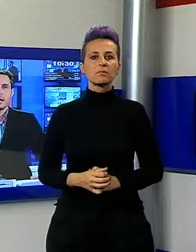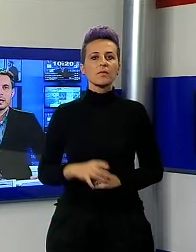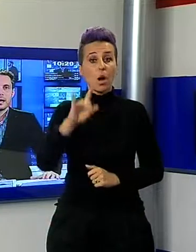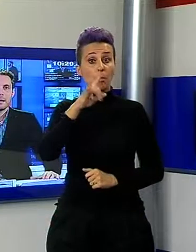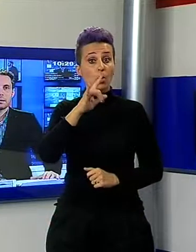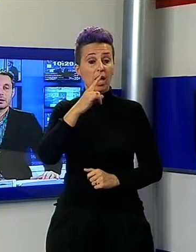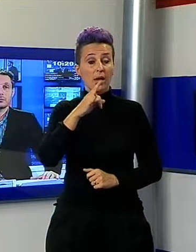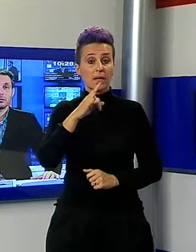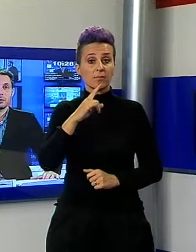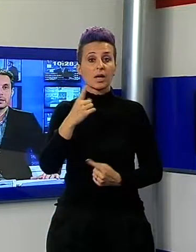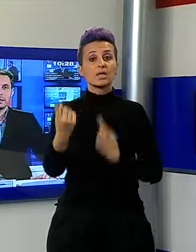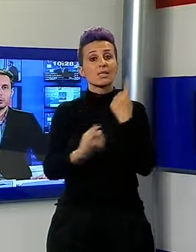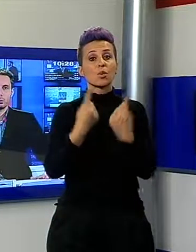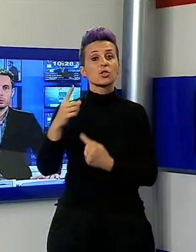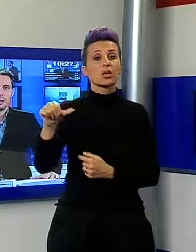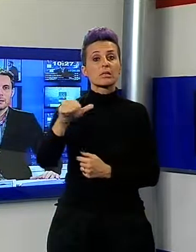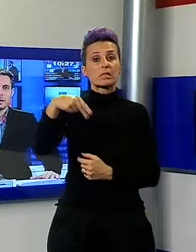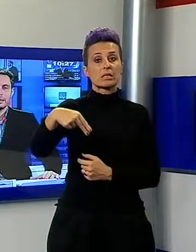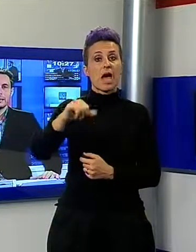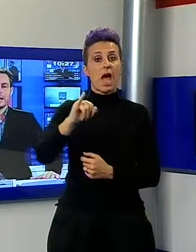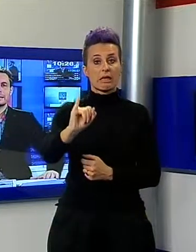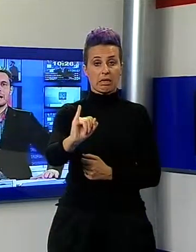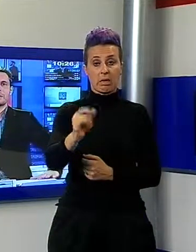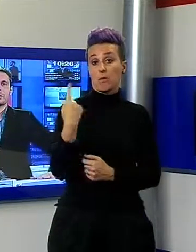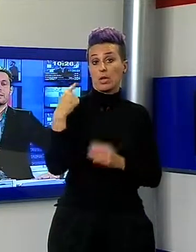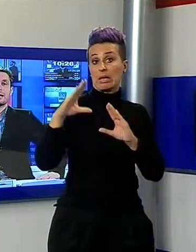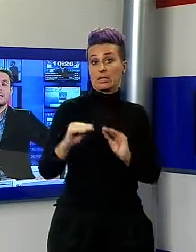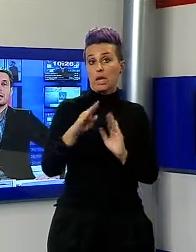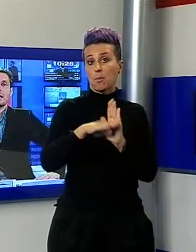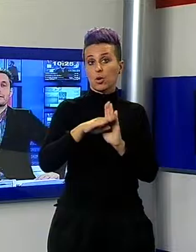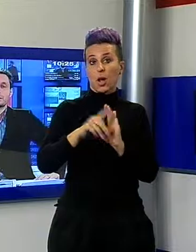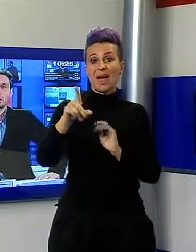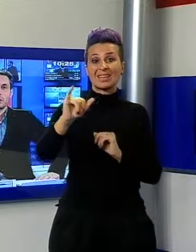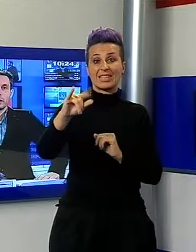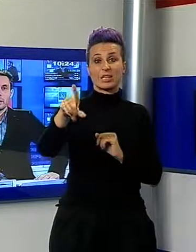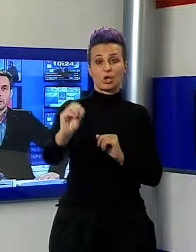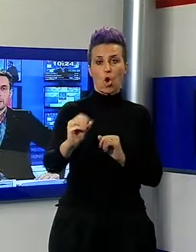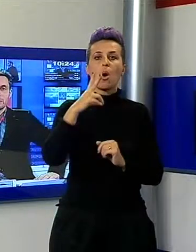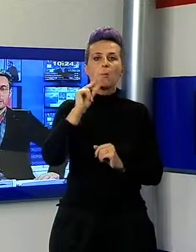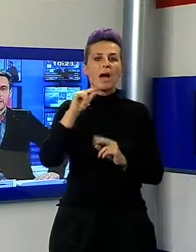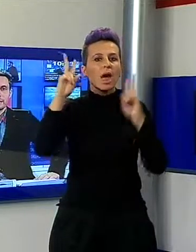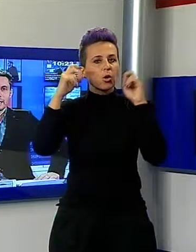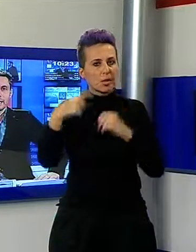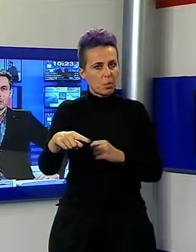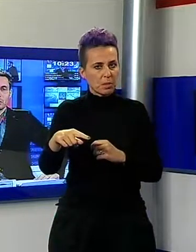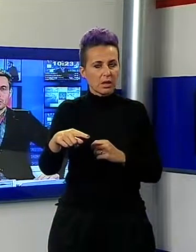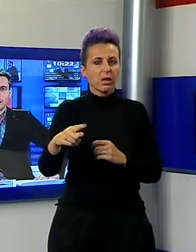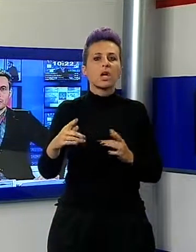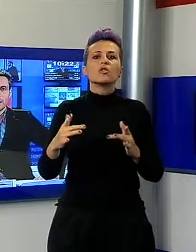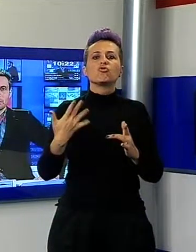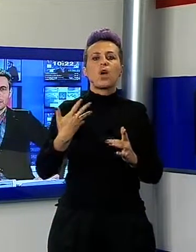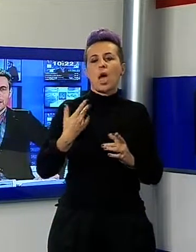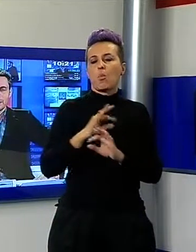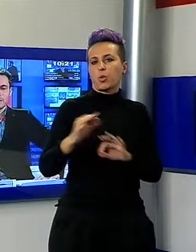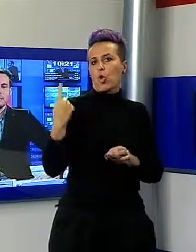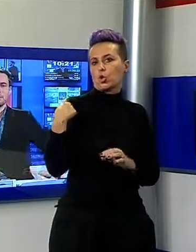sera la trasmissione Dido tutta dedicata a questa situazione. In collegamento in diretta anche ai lavoratori